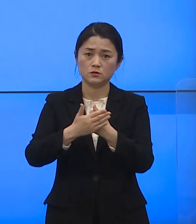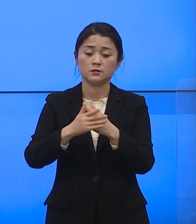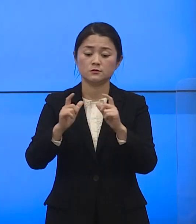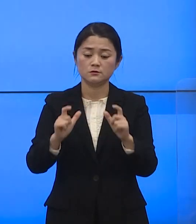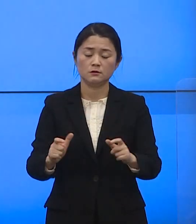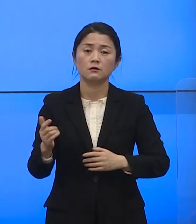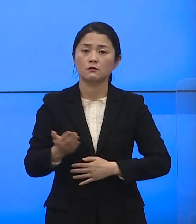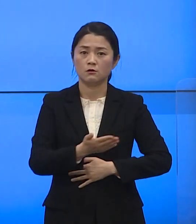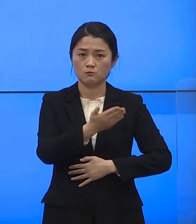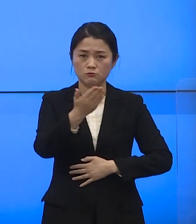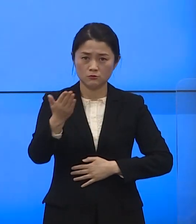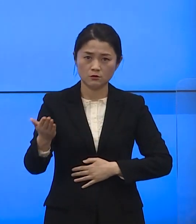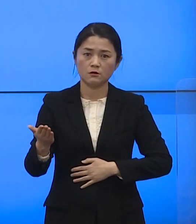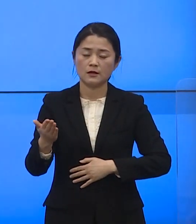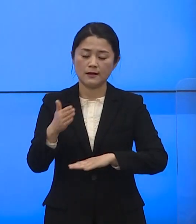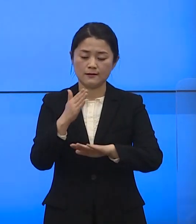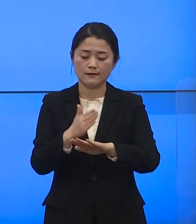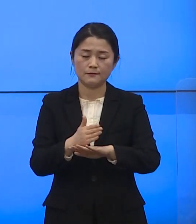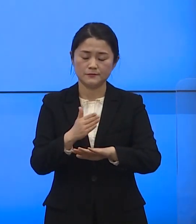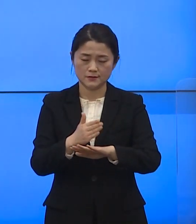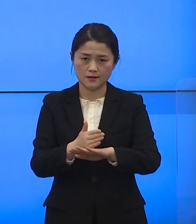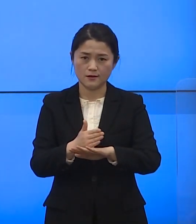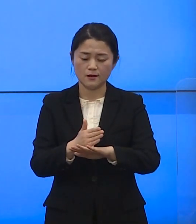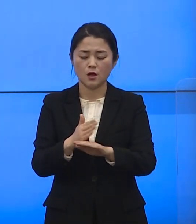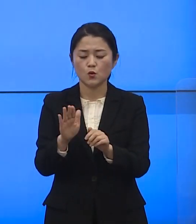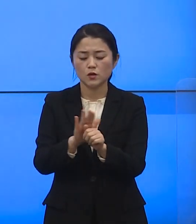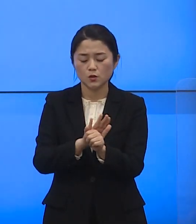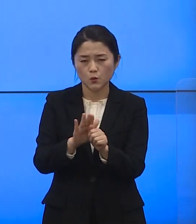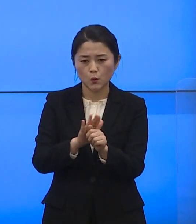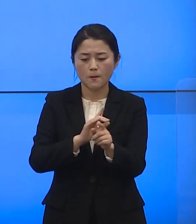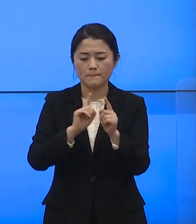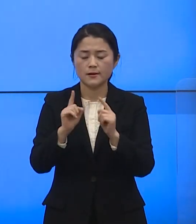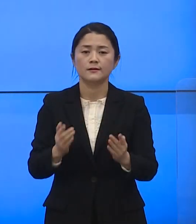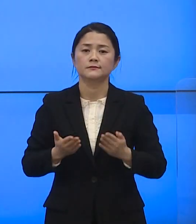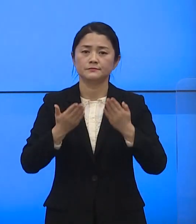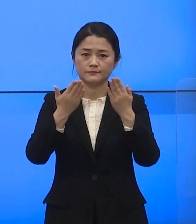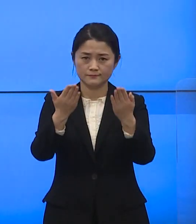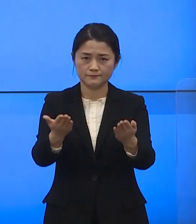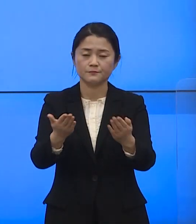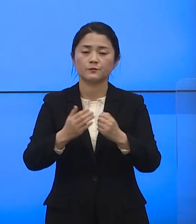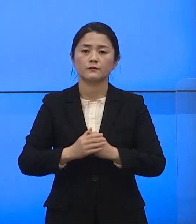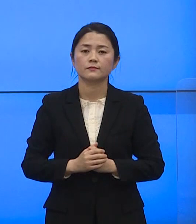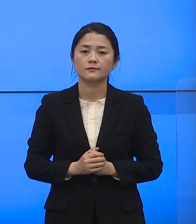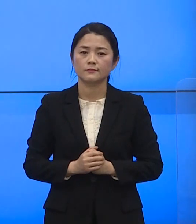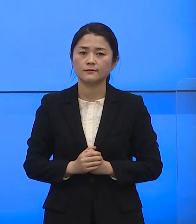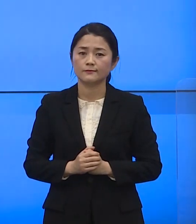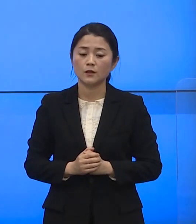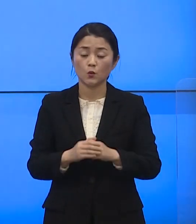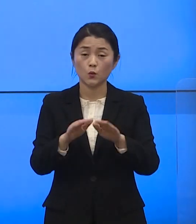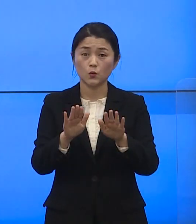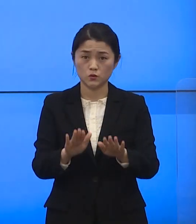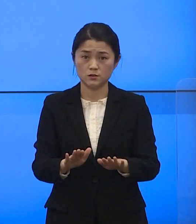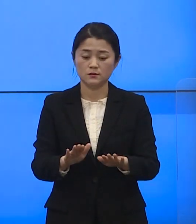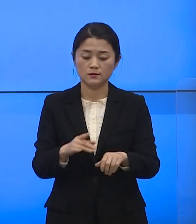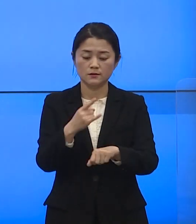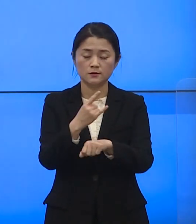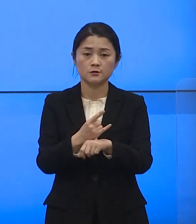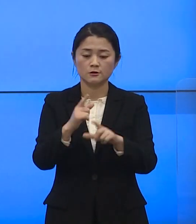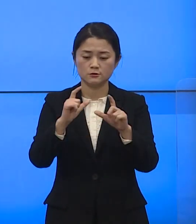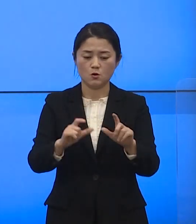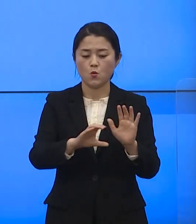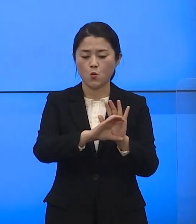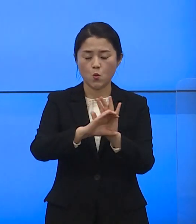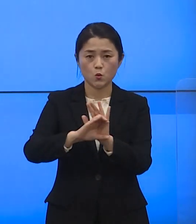여러분께도 감사와 위로의 말씀을 드립니다 오늘 우리 군의